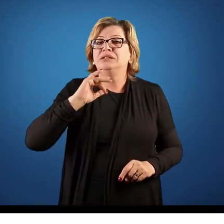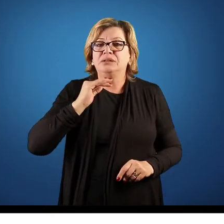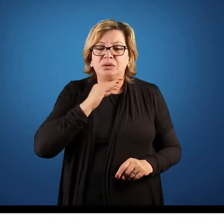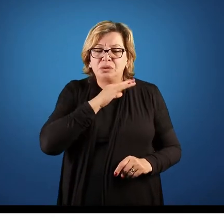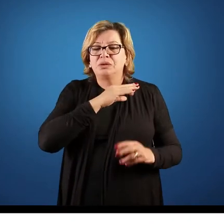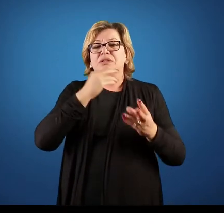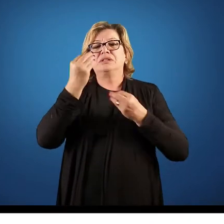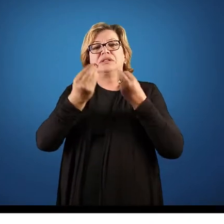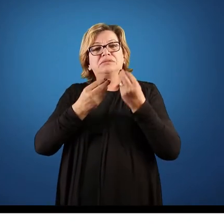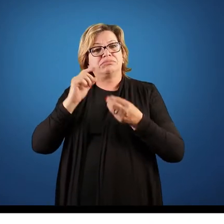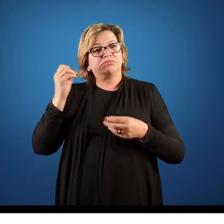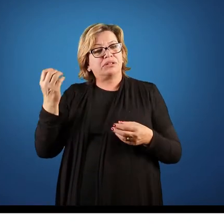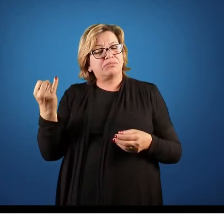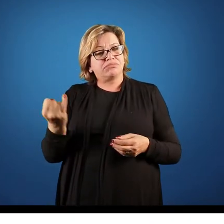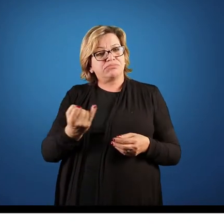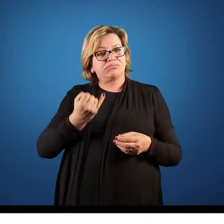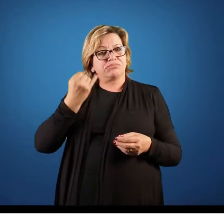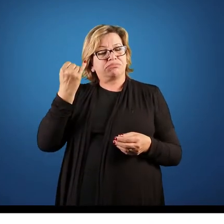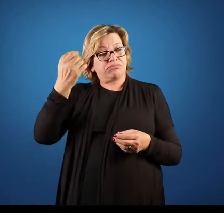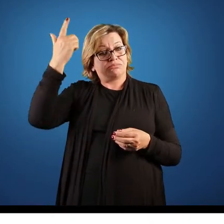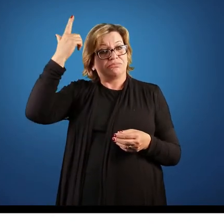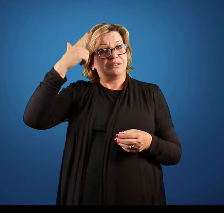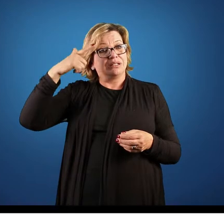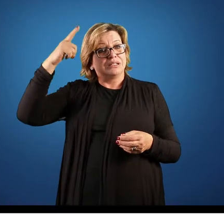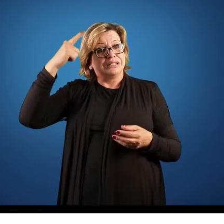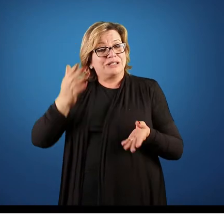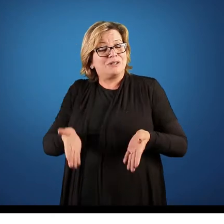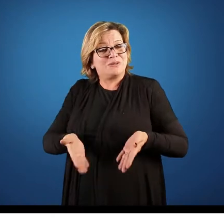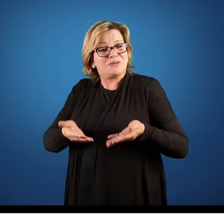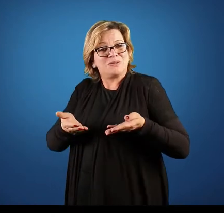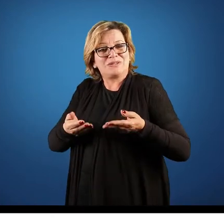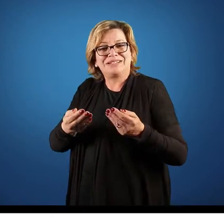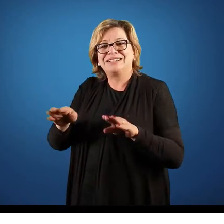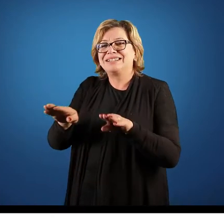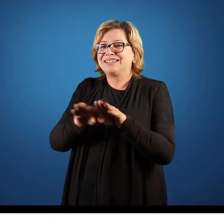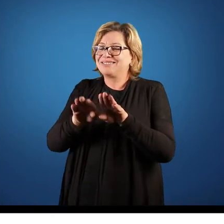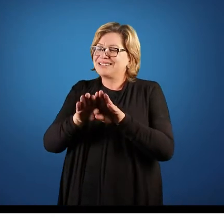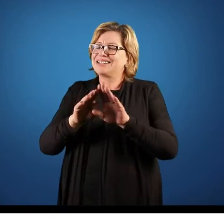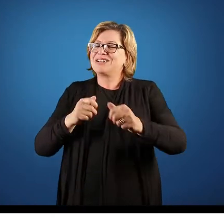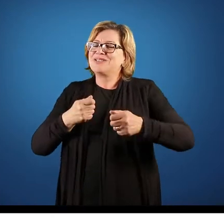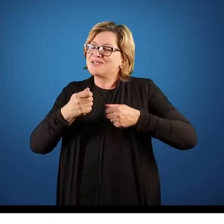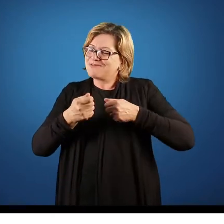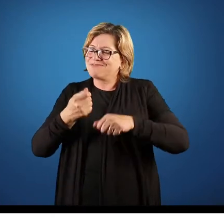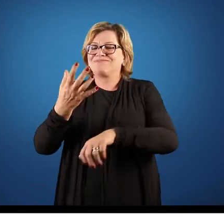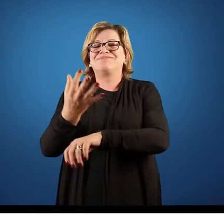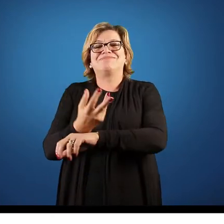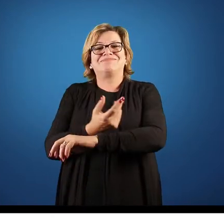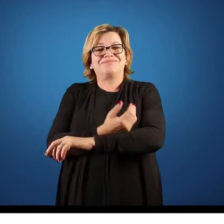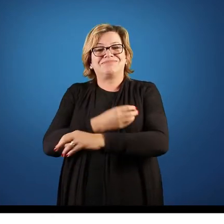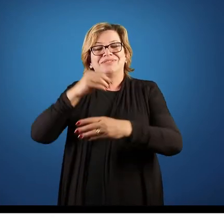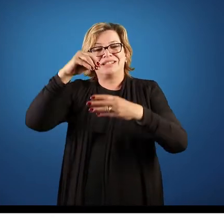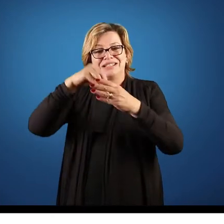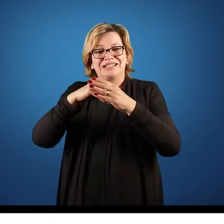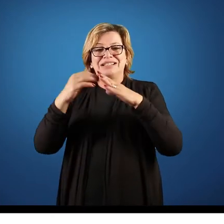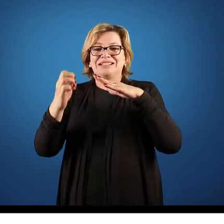interessante, que é justamente trabalhar, né? Com uma forma de estabilidade emocional dentro das organizações.